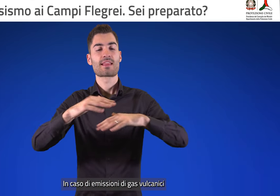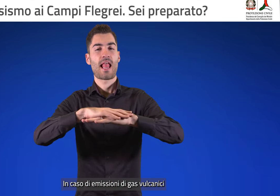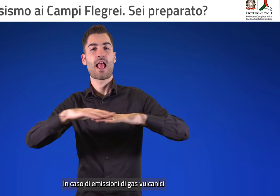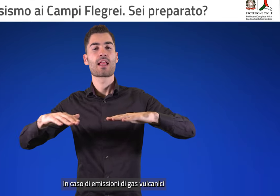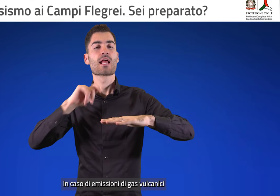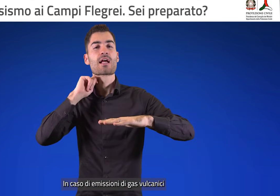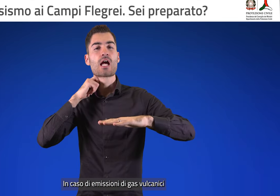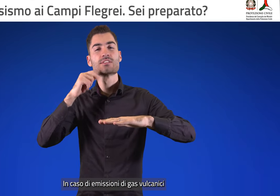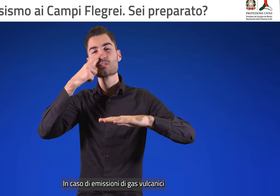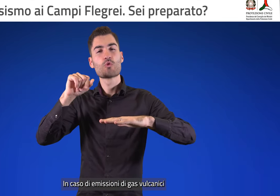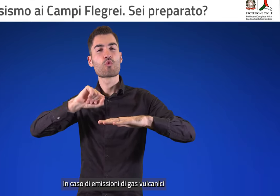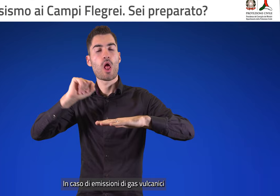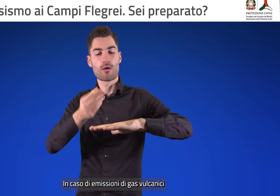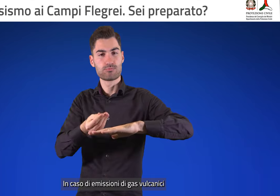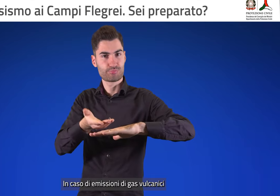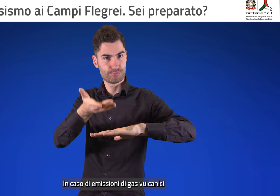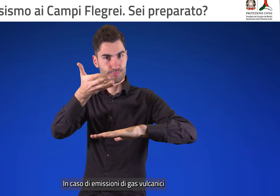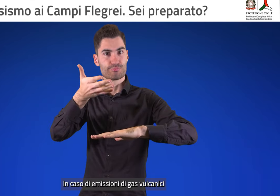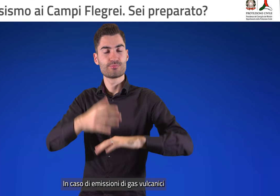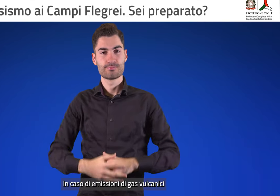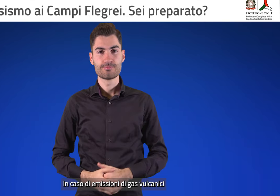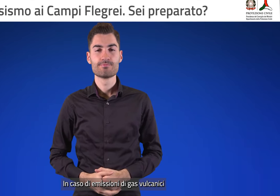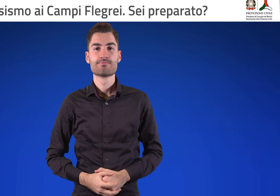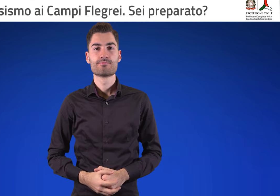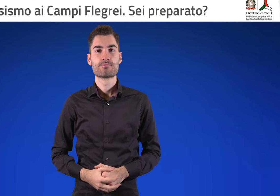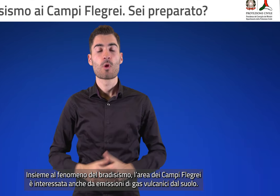In caso di emissioni di gas vulcanici